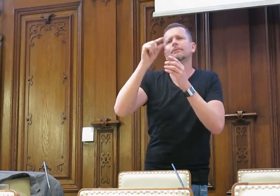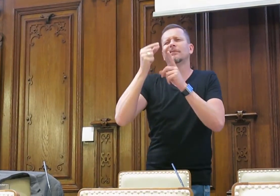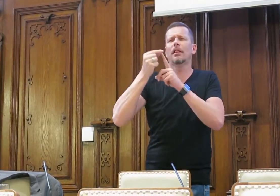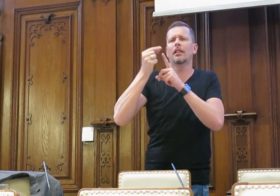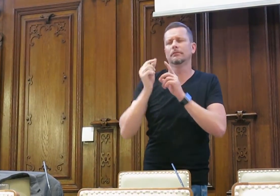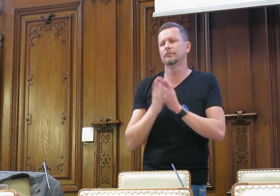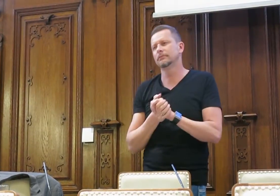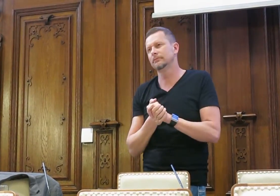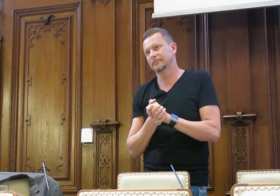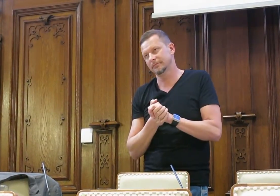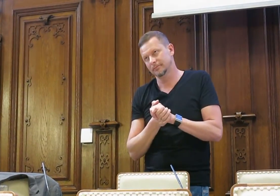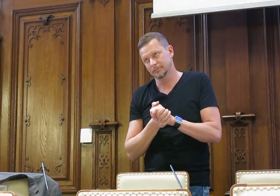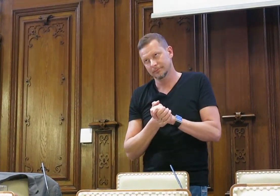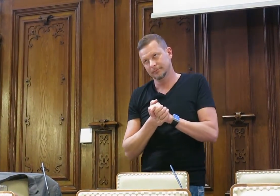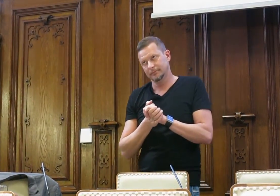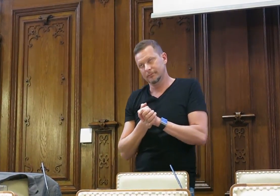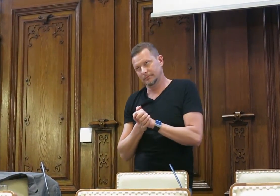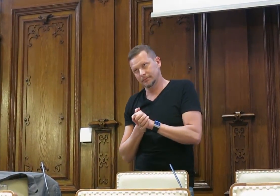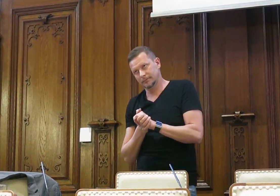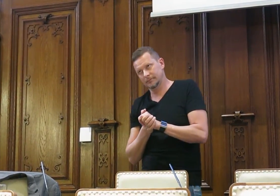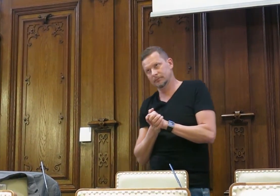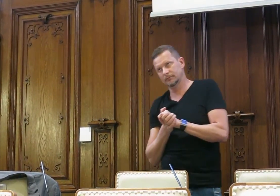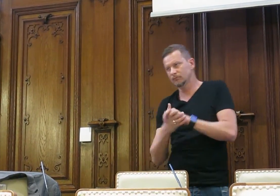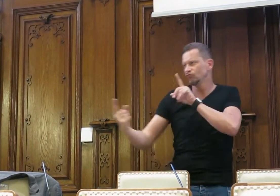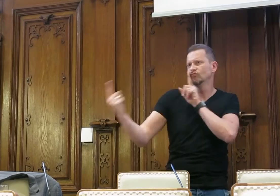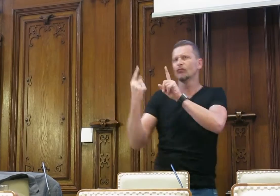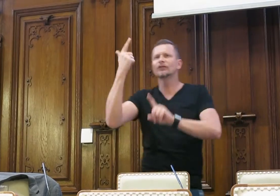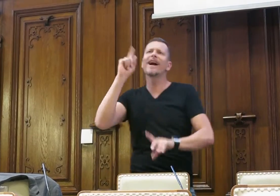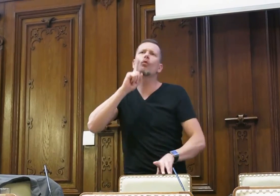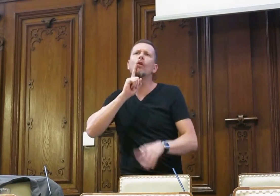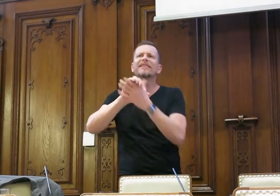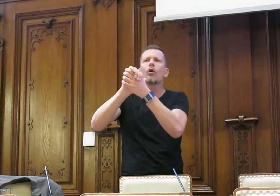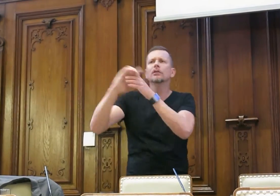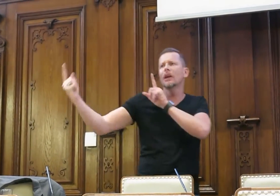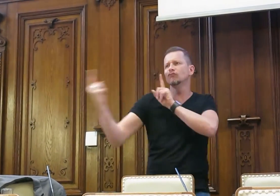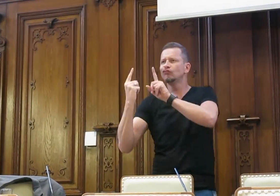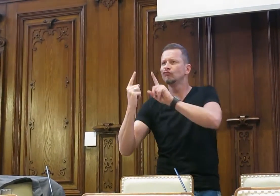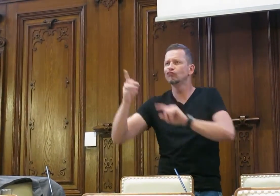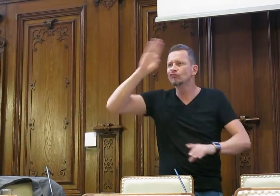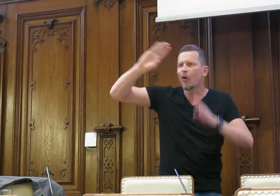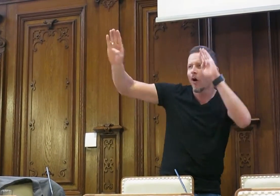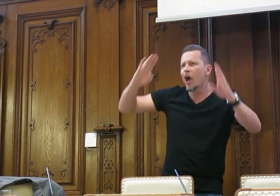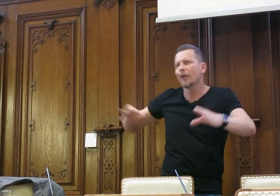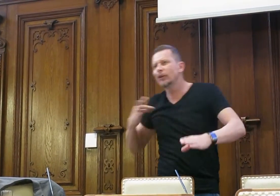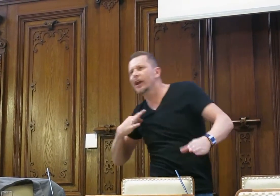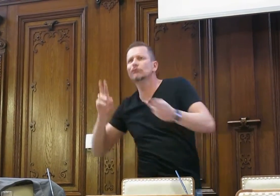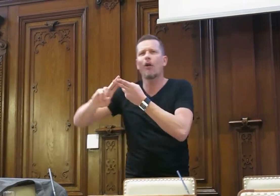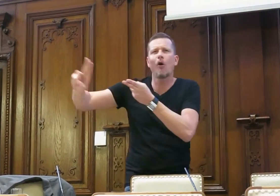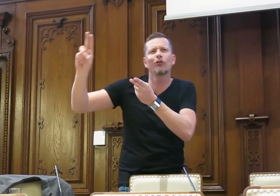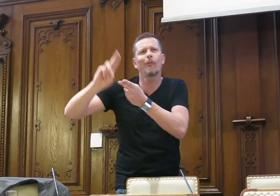Natürlich auch, ob das in einem humoristischen Sinn ist. Es kommen zwei gehörlose Freunde, treffen sich, ja, wie geht's dir